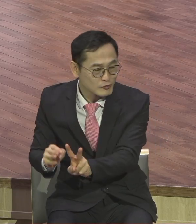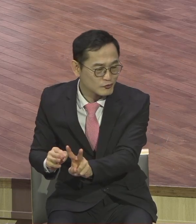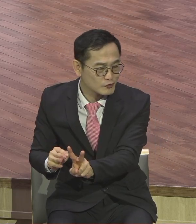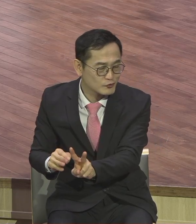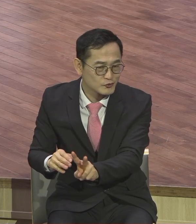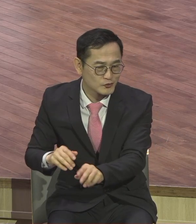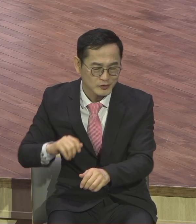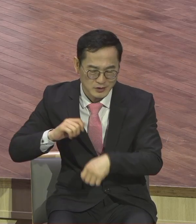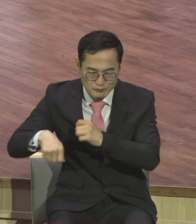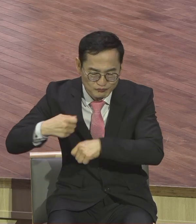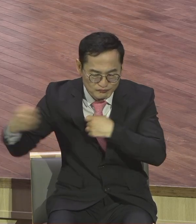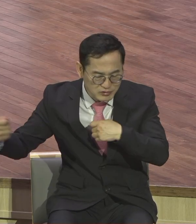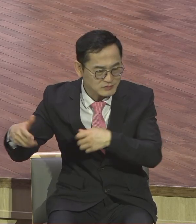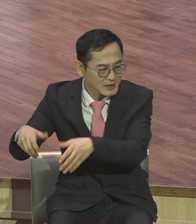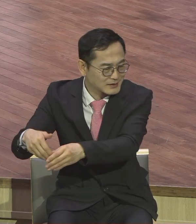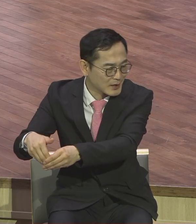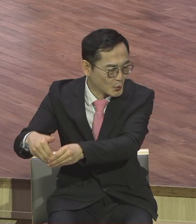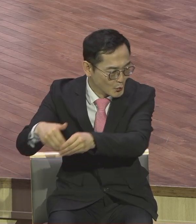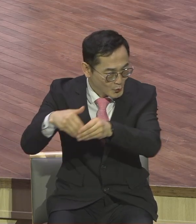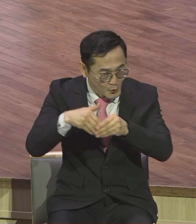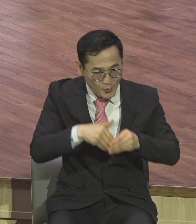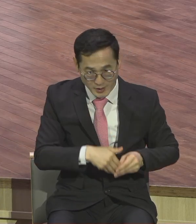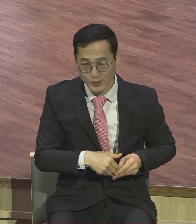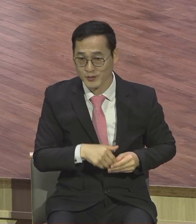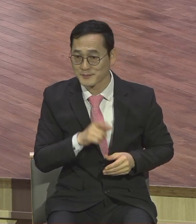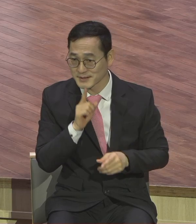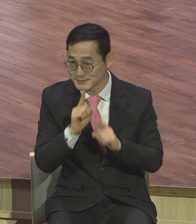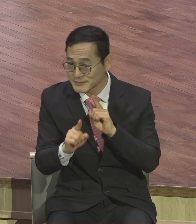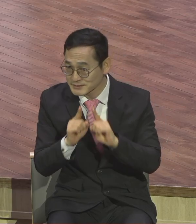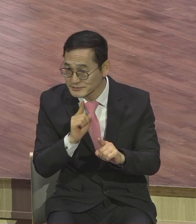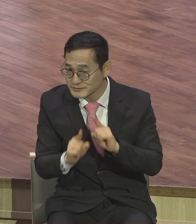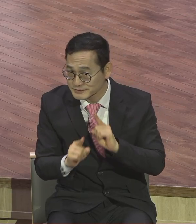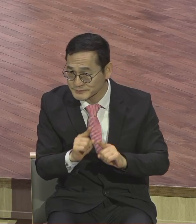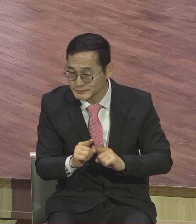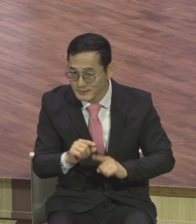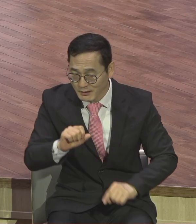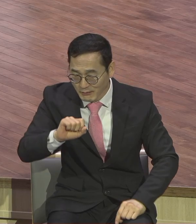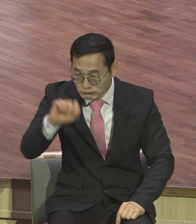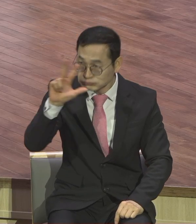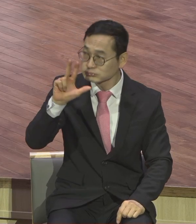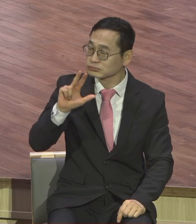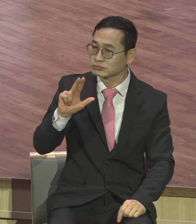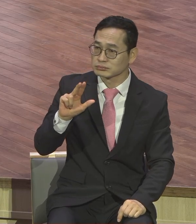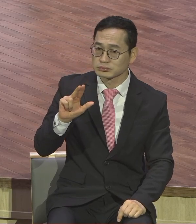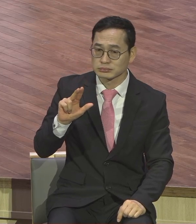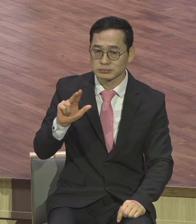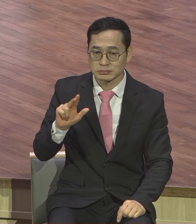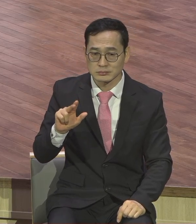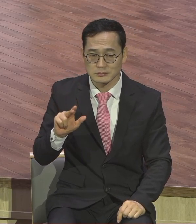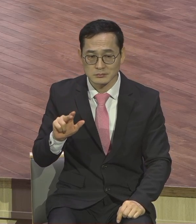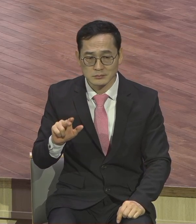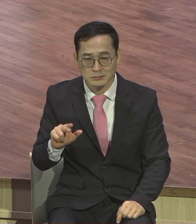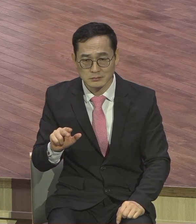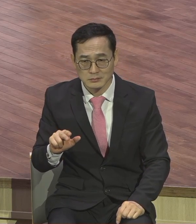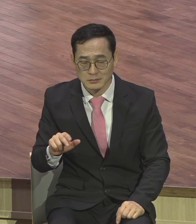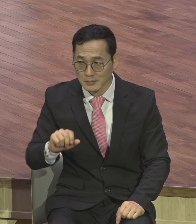말씀하십니다 갑자기 이렇게 말씀하신 이유가 어디 있느냐 본문